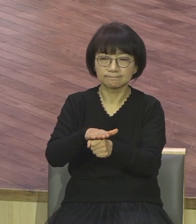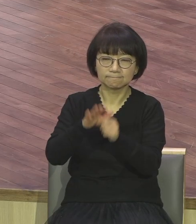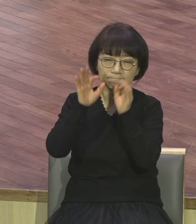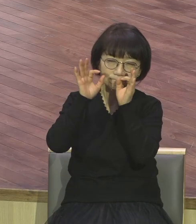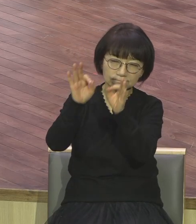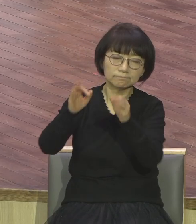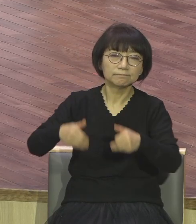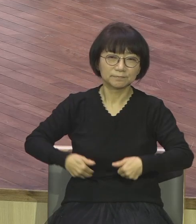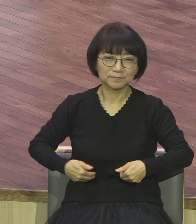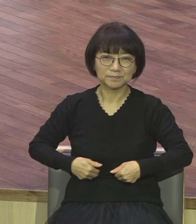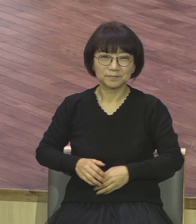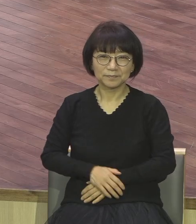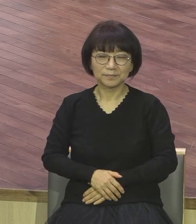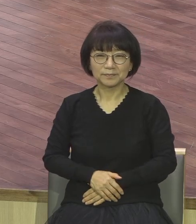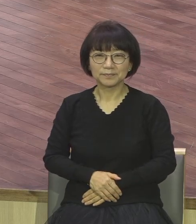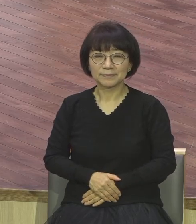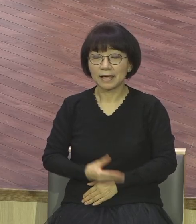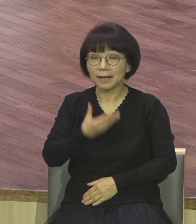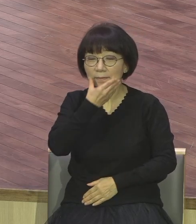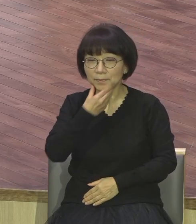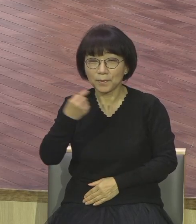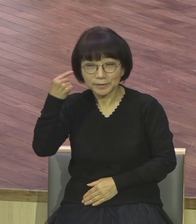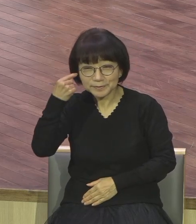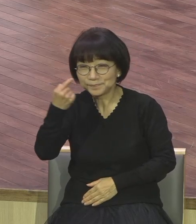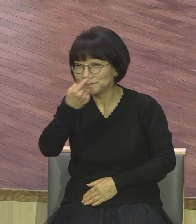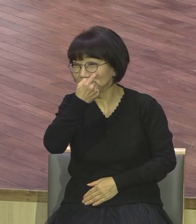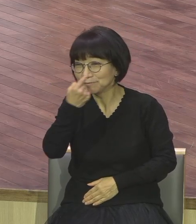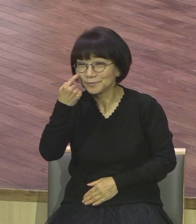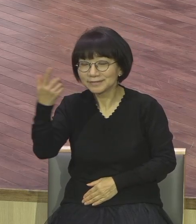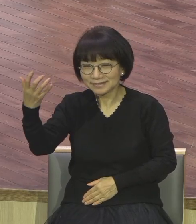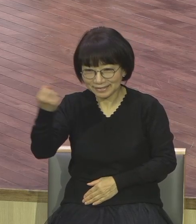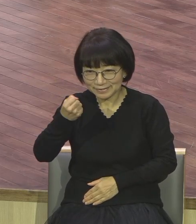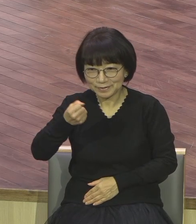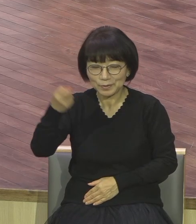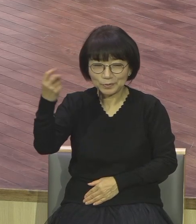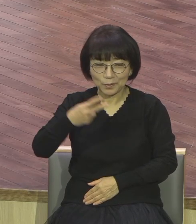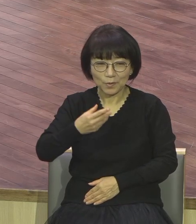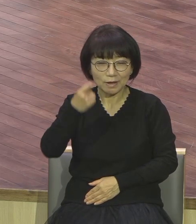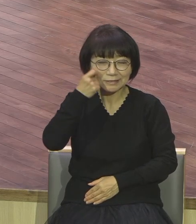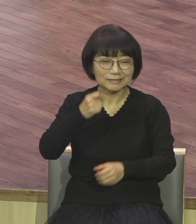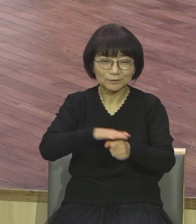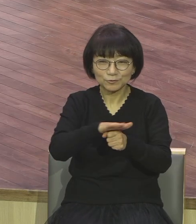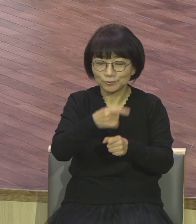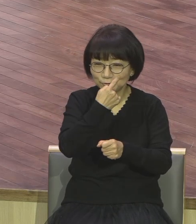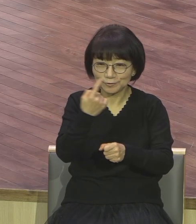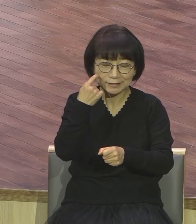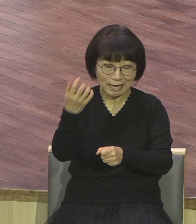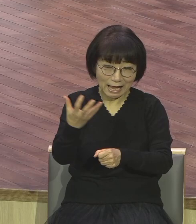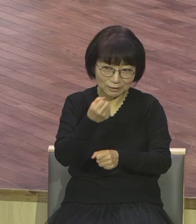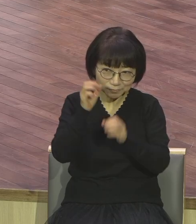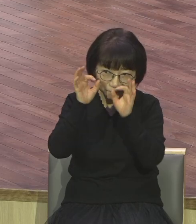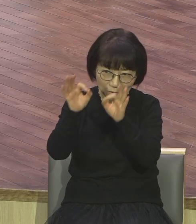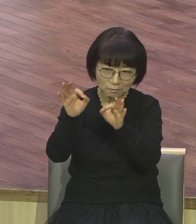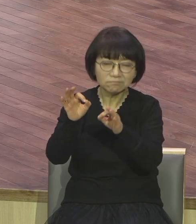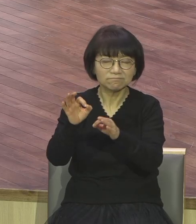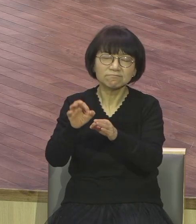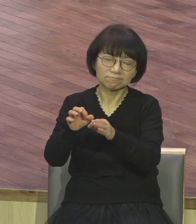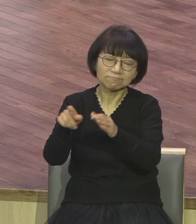복음의 눈 극률의 눈 가지면 다 정리돼요 제가 말씀드리지 않습니까 살아가면서 살아오면서